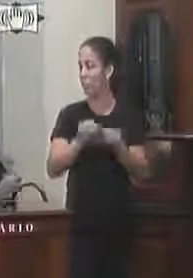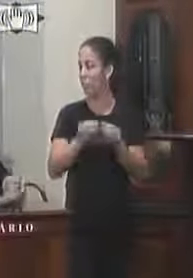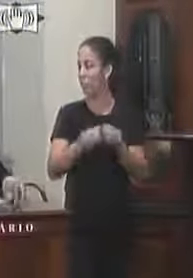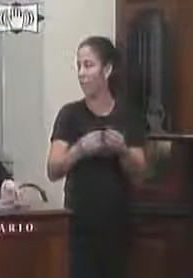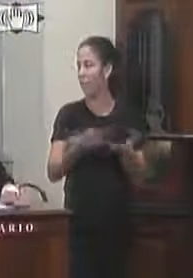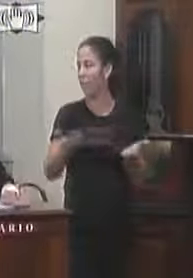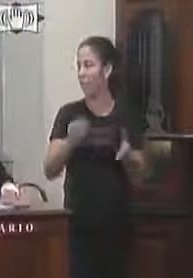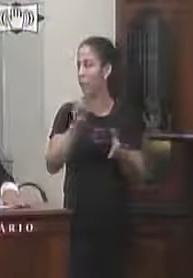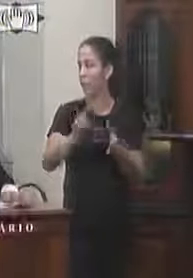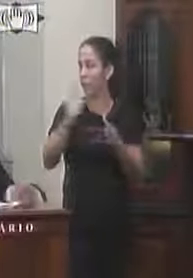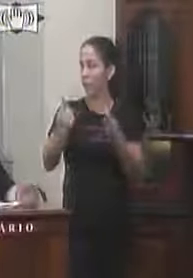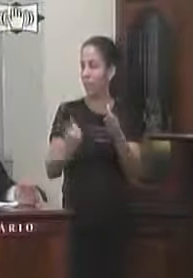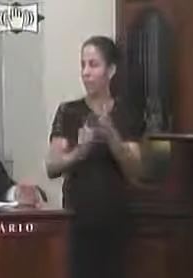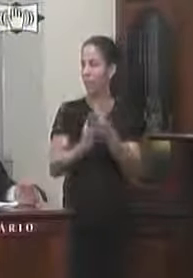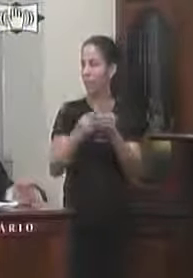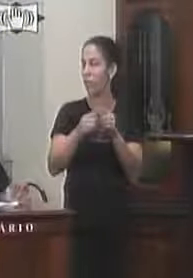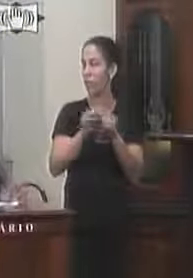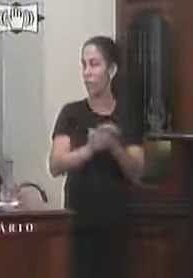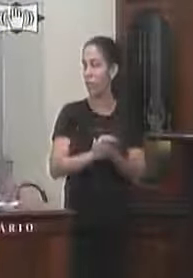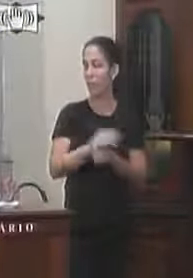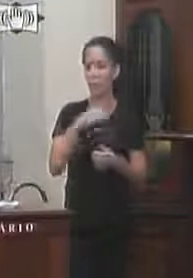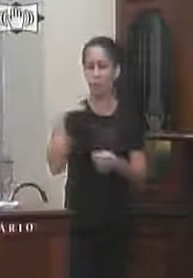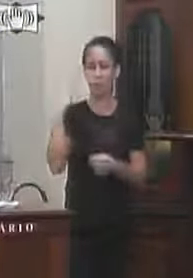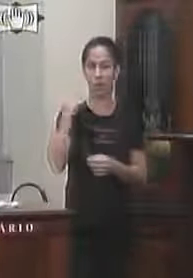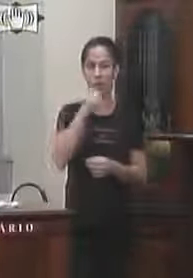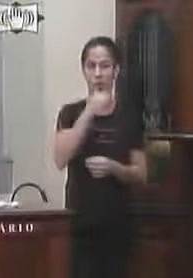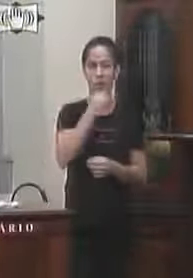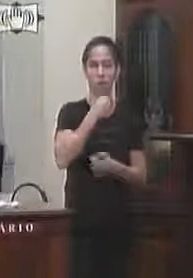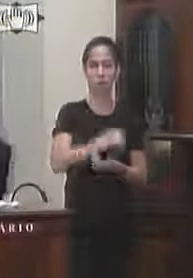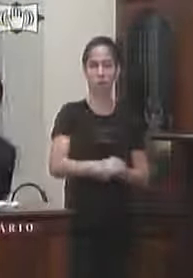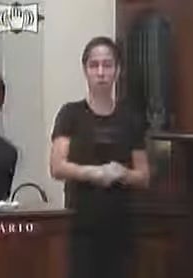a uso da tribuna dos novos colegas vereadores